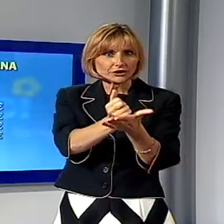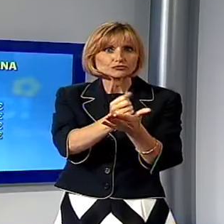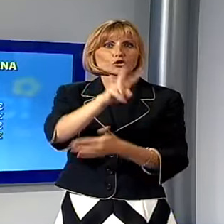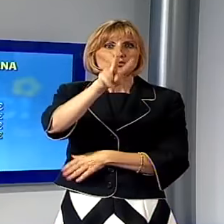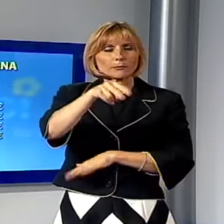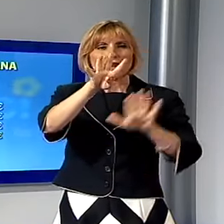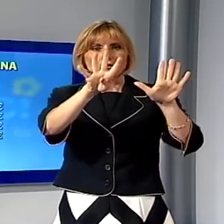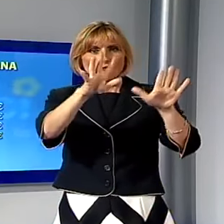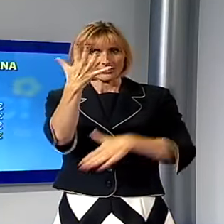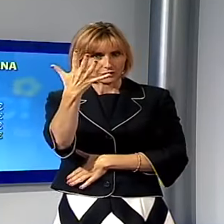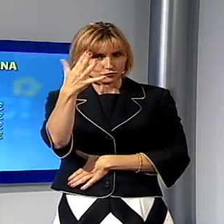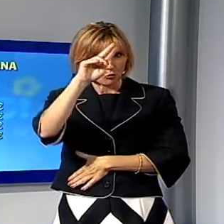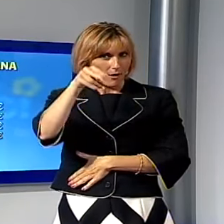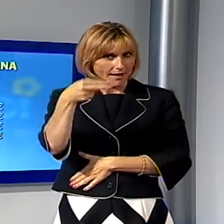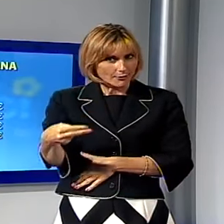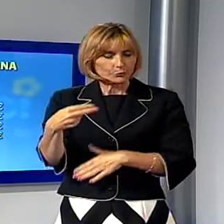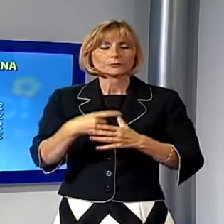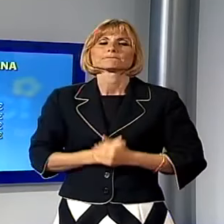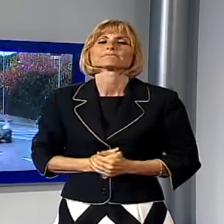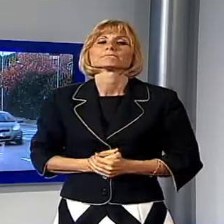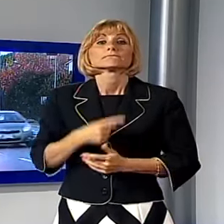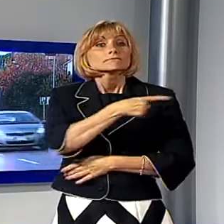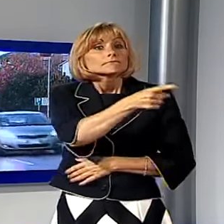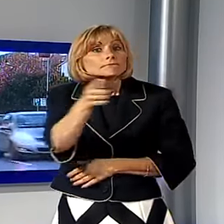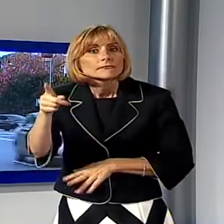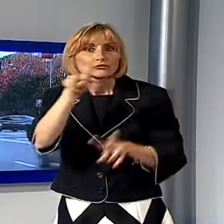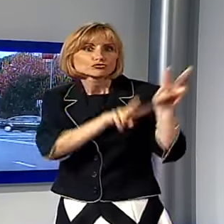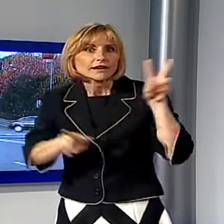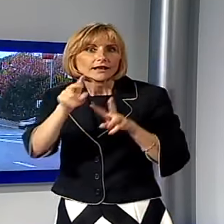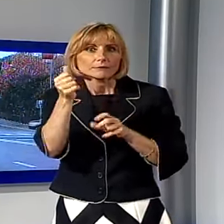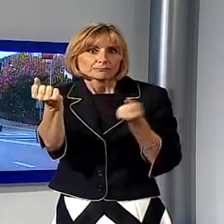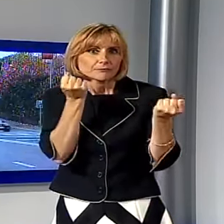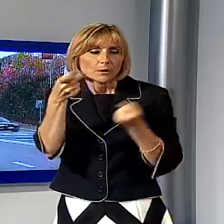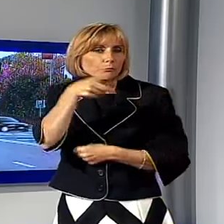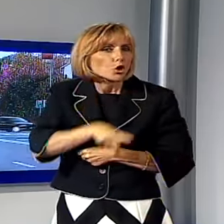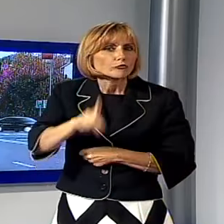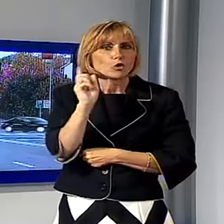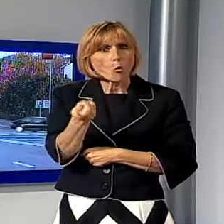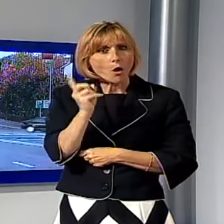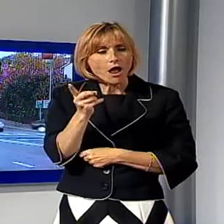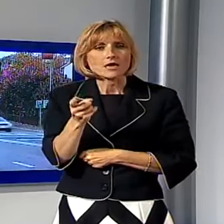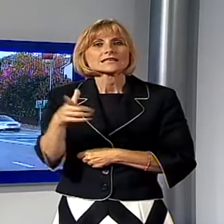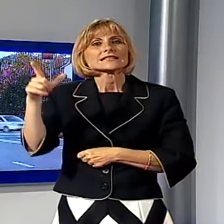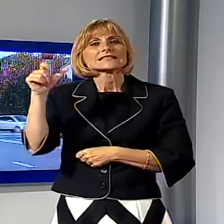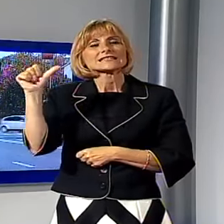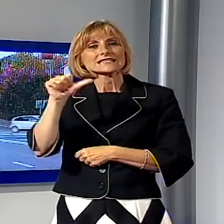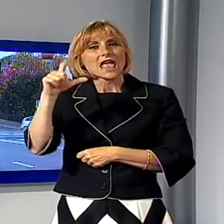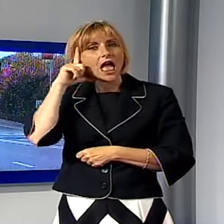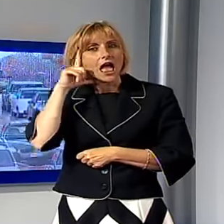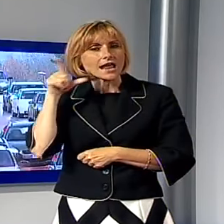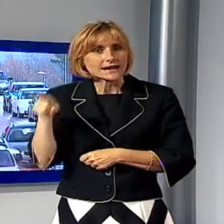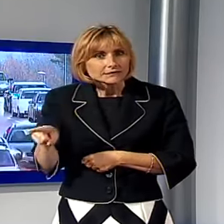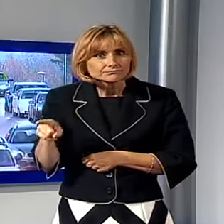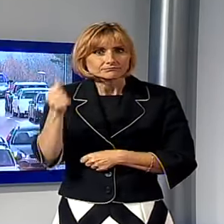con 2.095 euro se state cercando la provincia più economica non ci sono dubbi è Siena con i prezzi più bassi